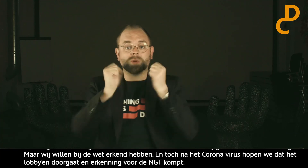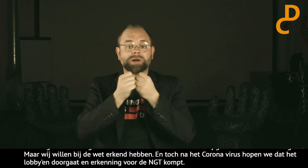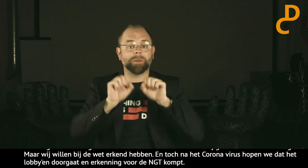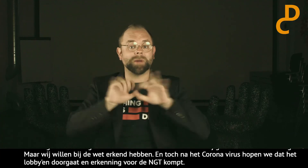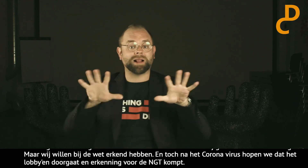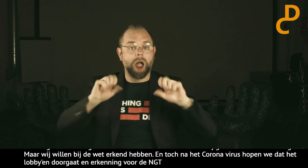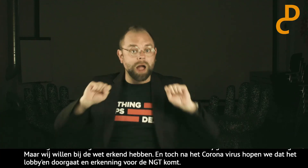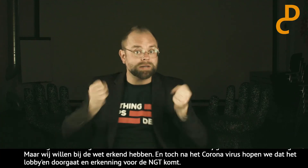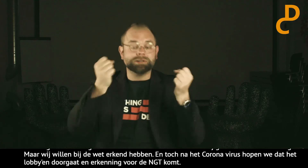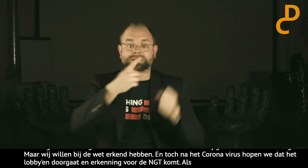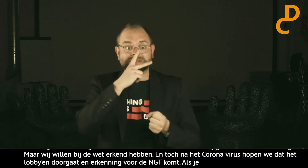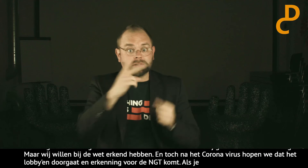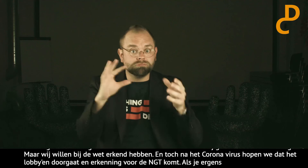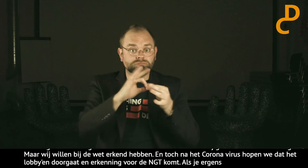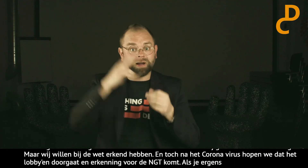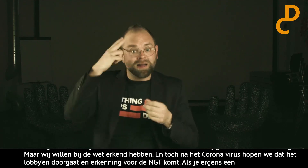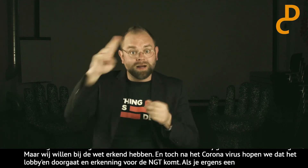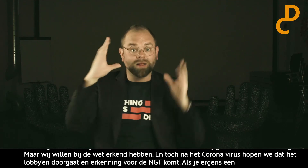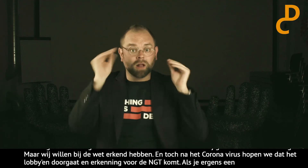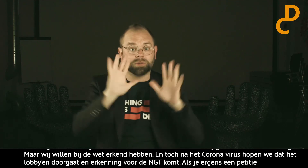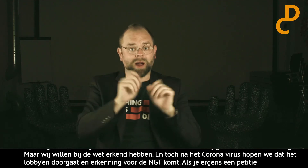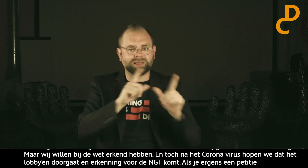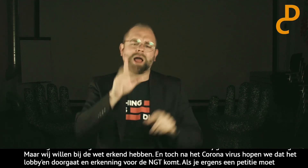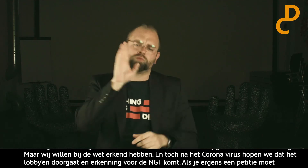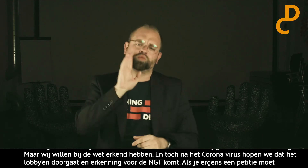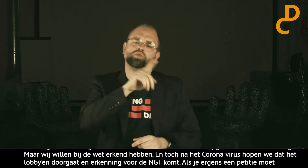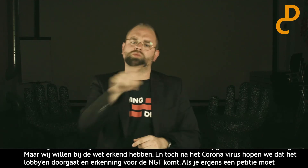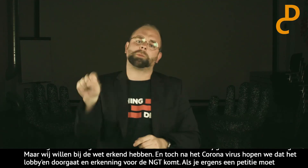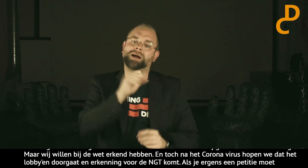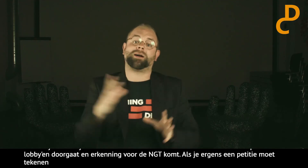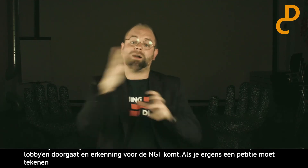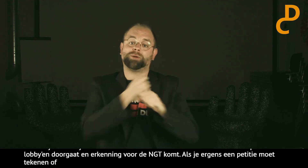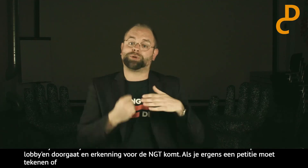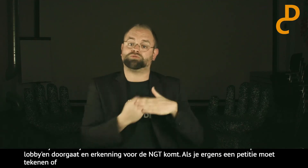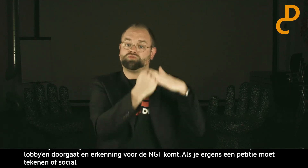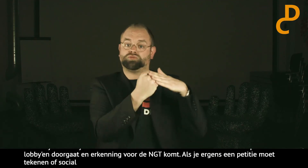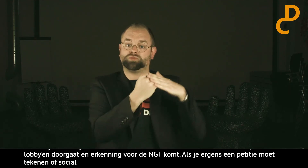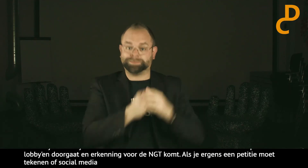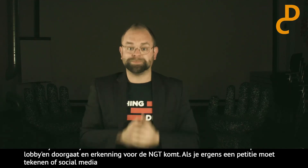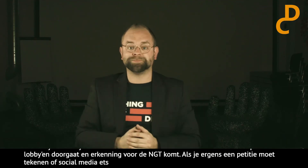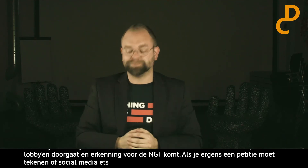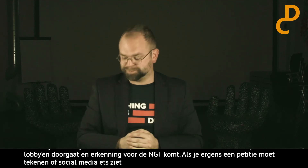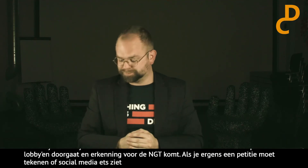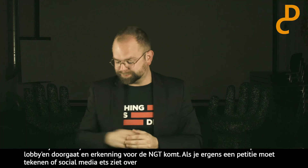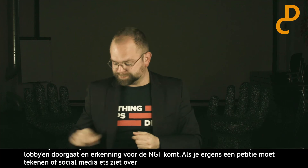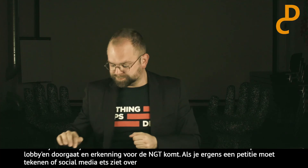tekenen of op social media een actie ziet, over de erkenning gebarentaal, alsjeblieft, help mee om ons te ondersteunen daarin.